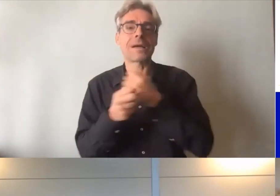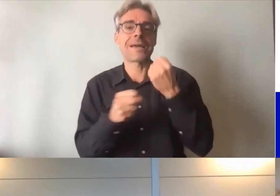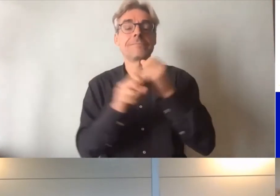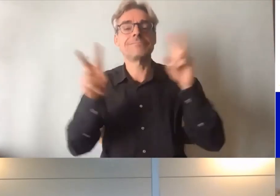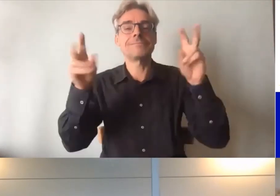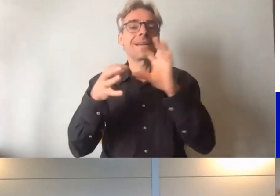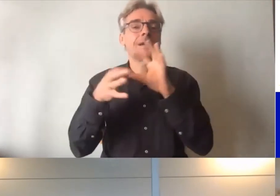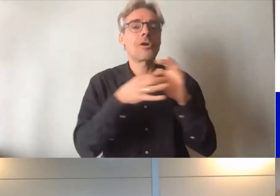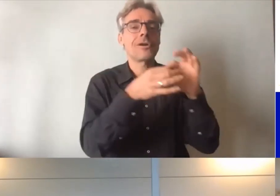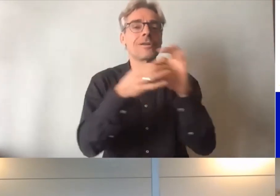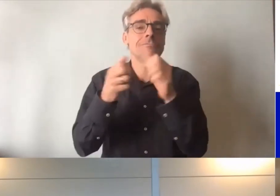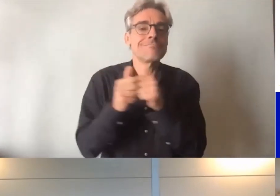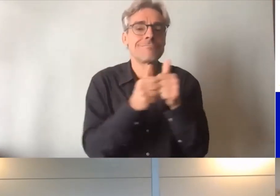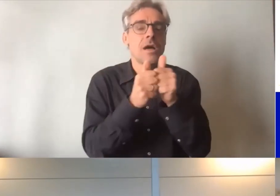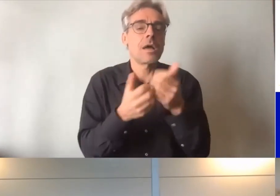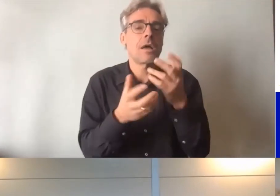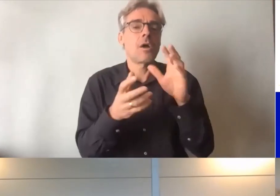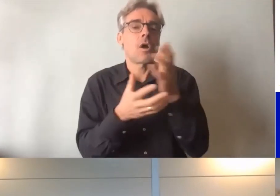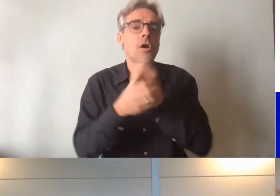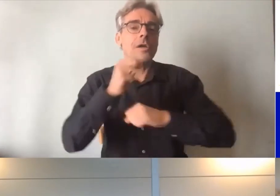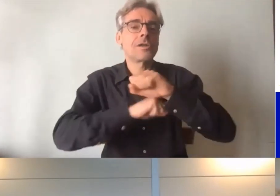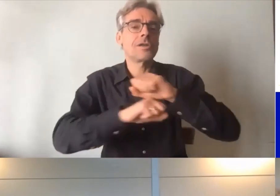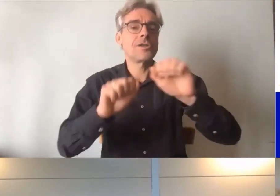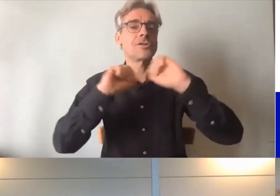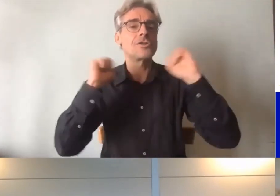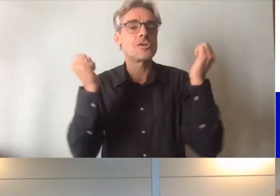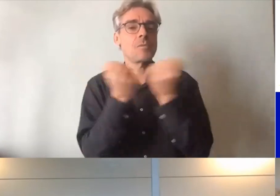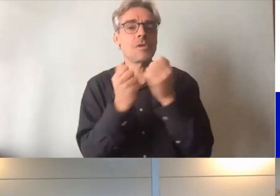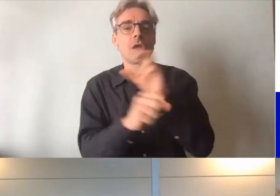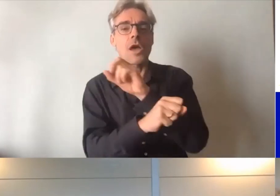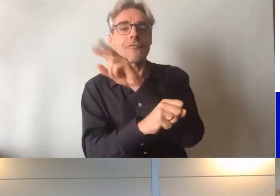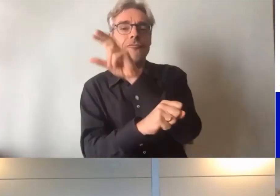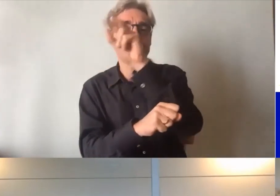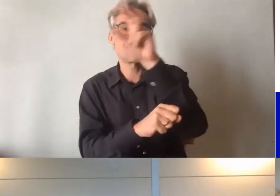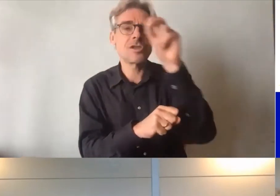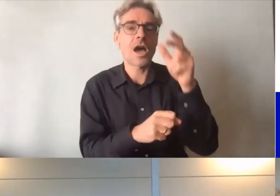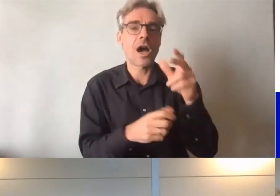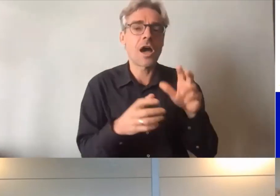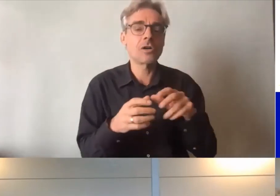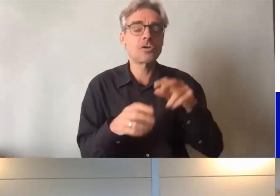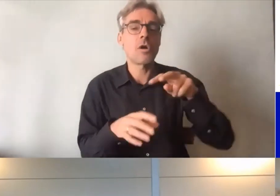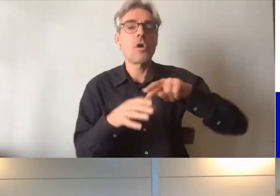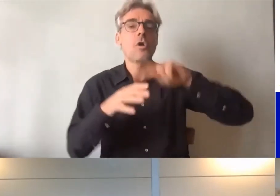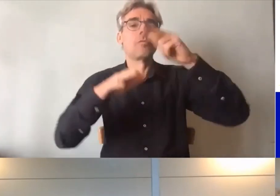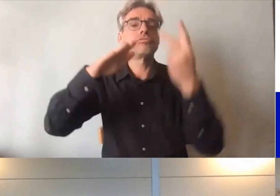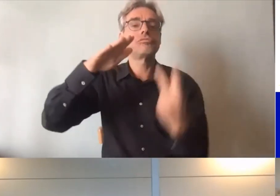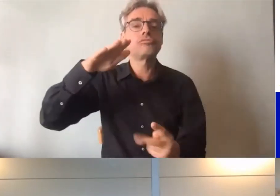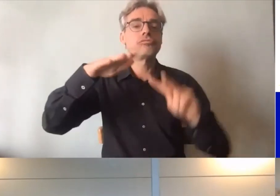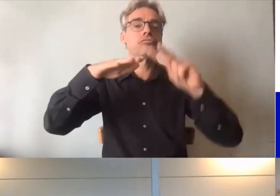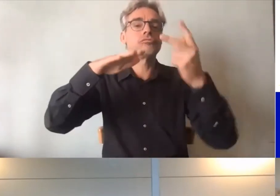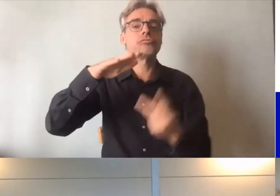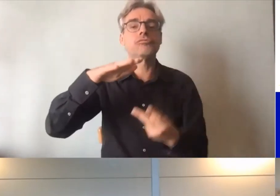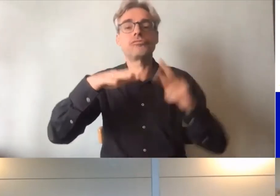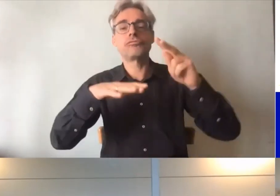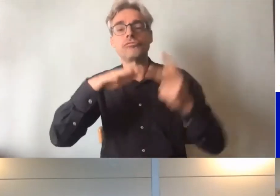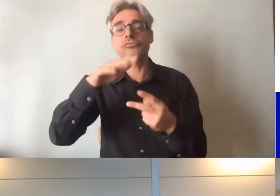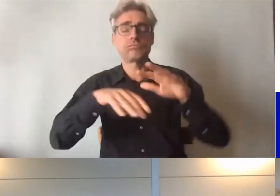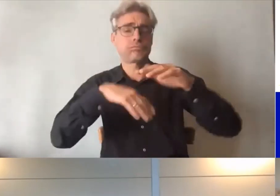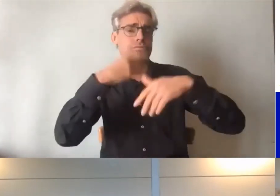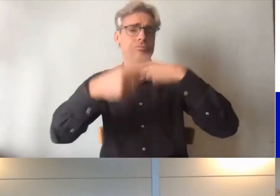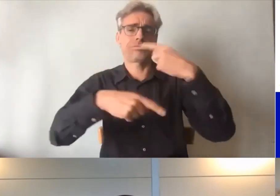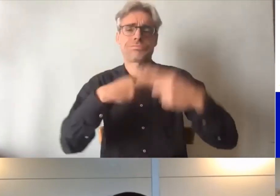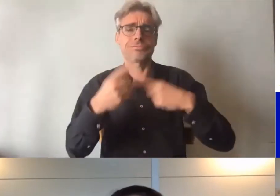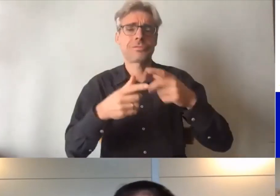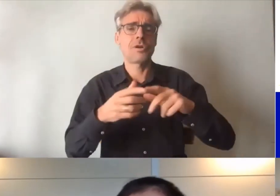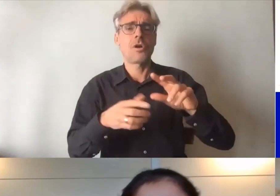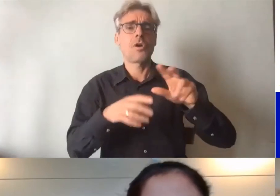créer des séminaires des voyages on fait sauter les collaborateurs à l'élastique depuis le pont du Gard on les